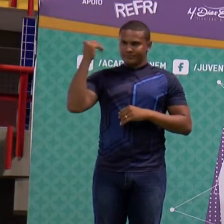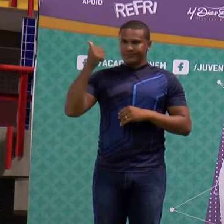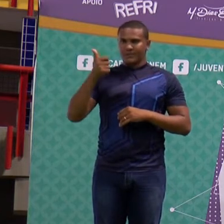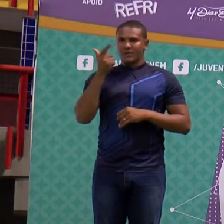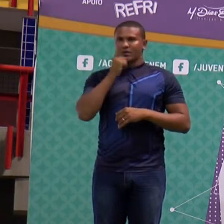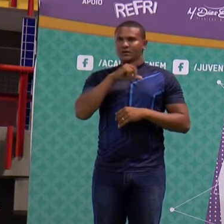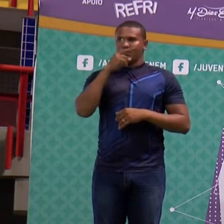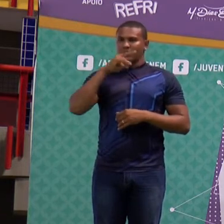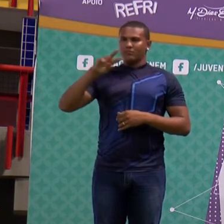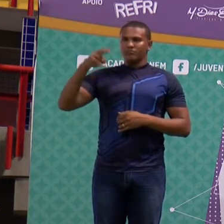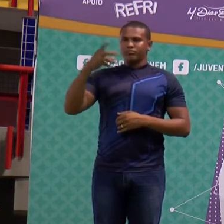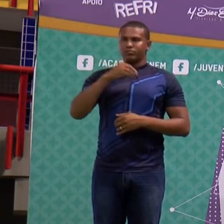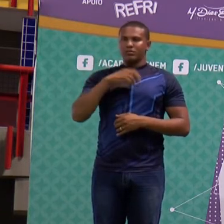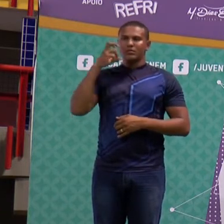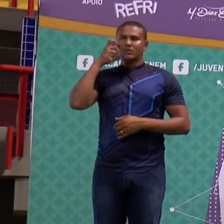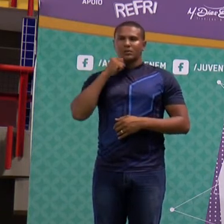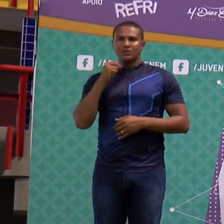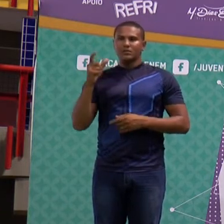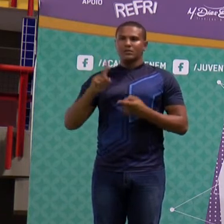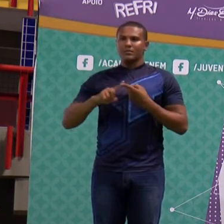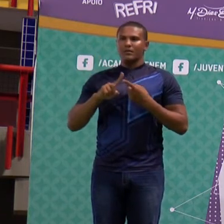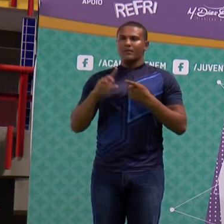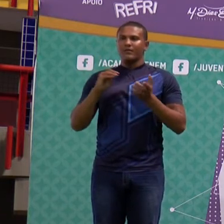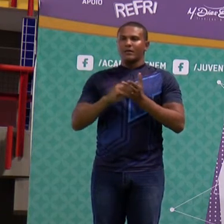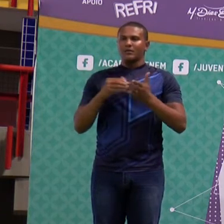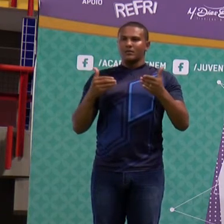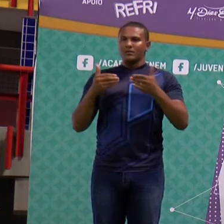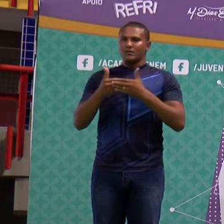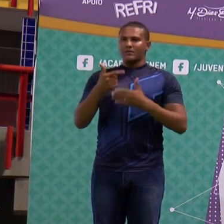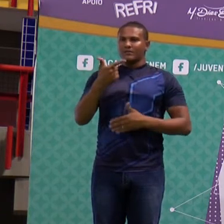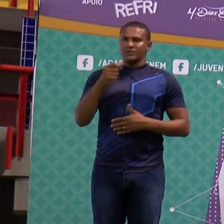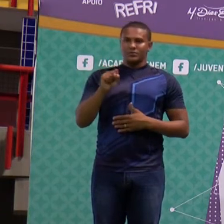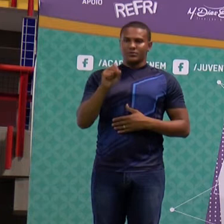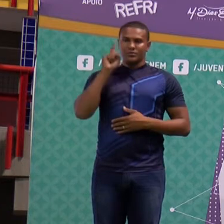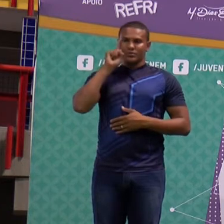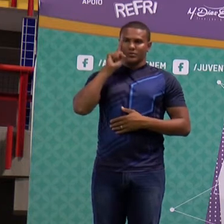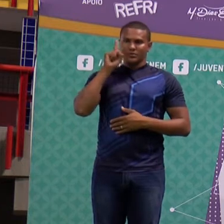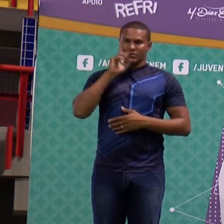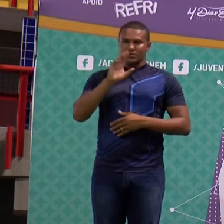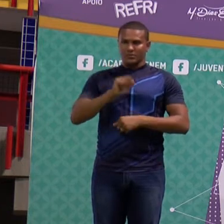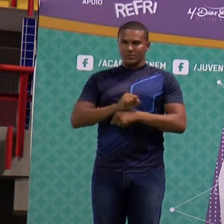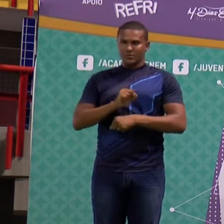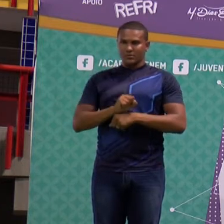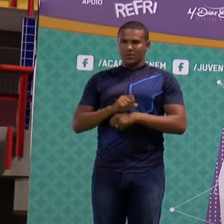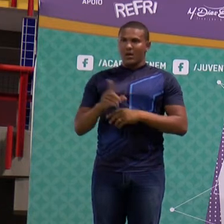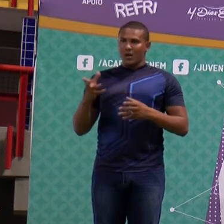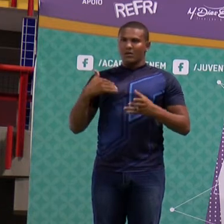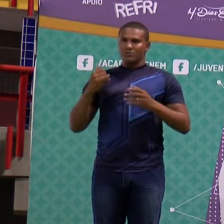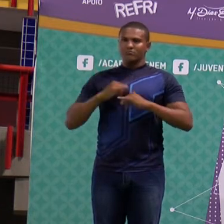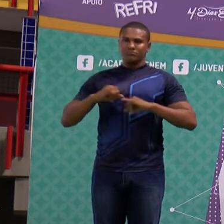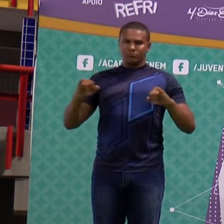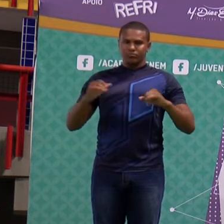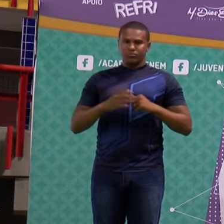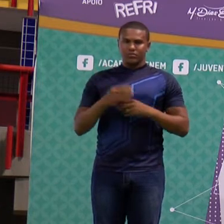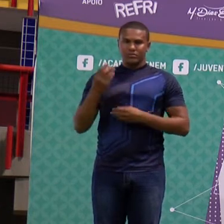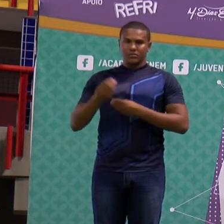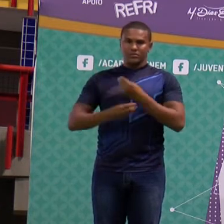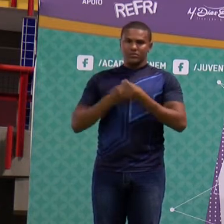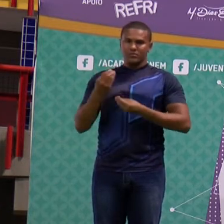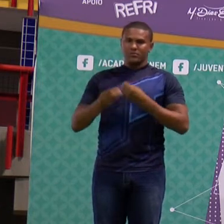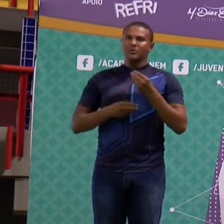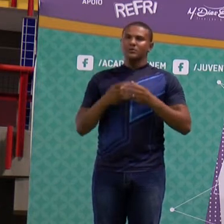que pediu e ainda faltou 28 dias para o seu fechamento. Ela anunciou hoje a sua caixa de som unidirecional